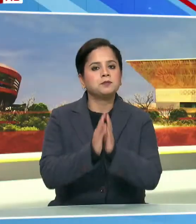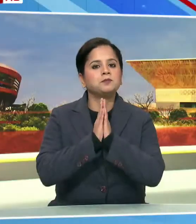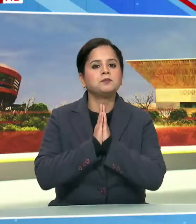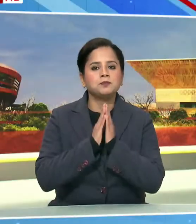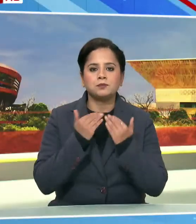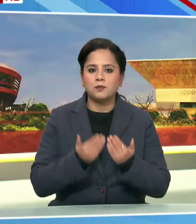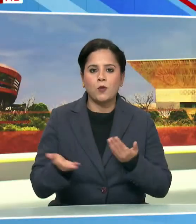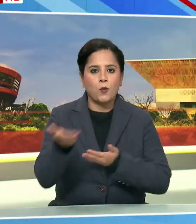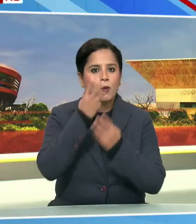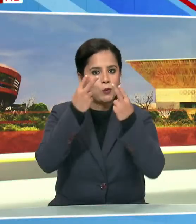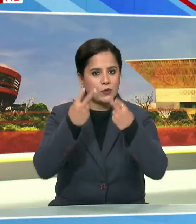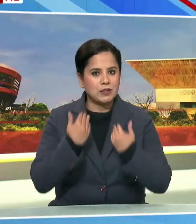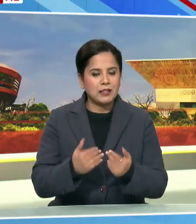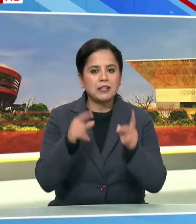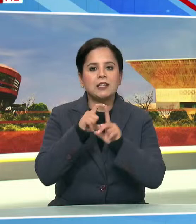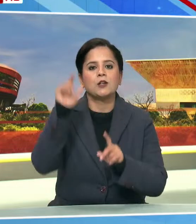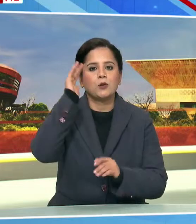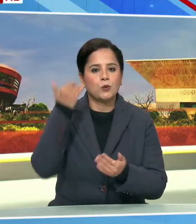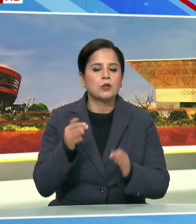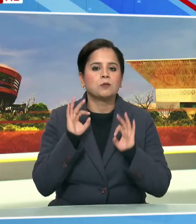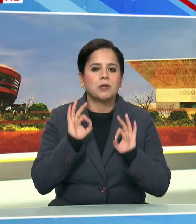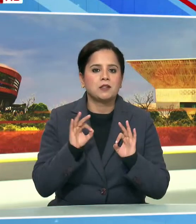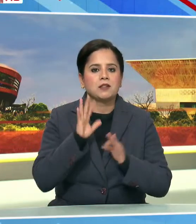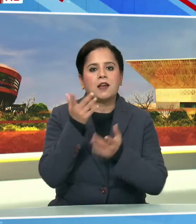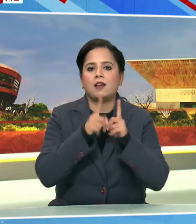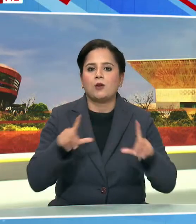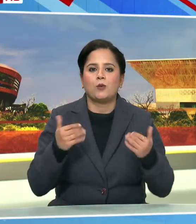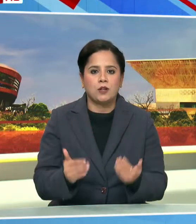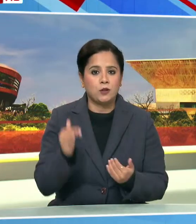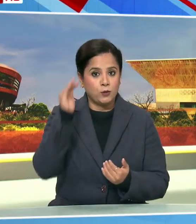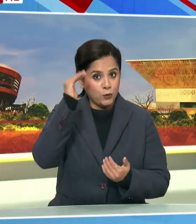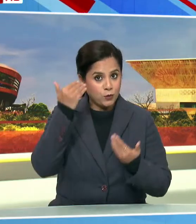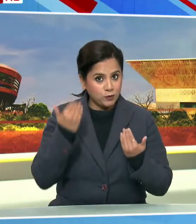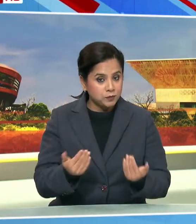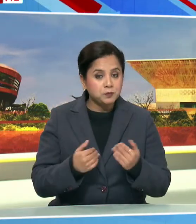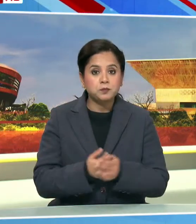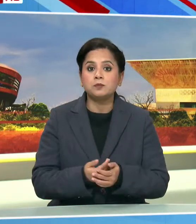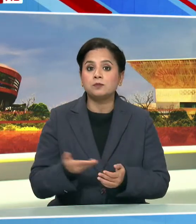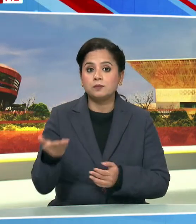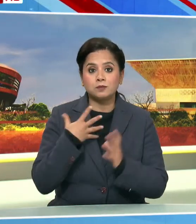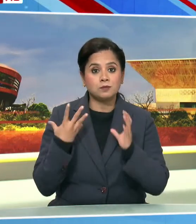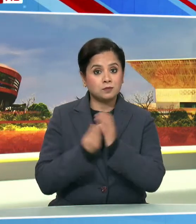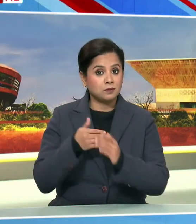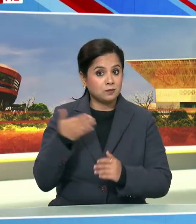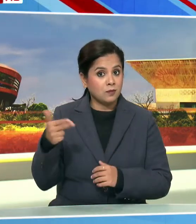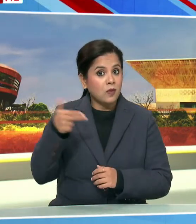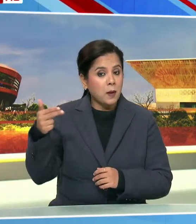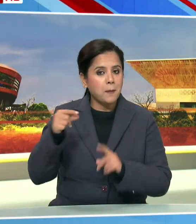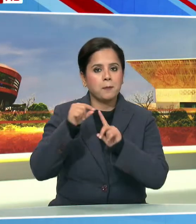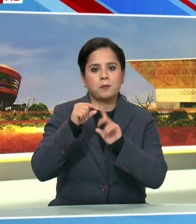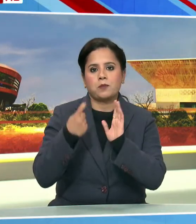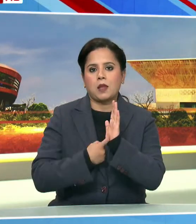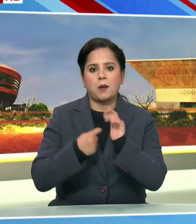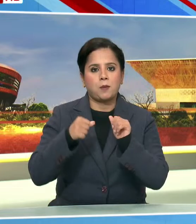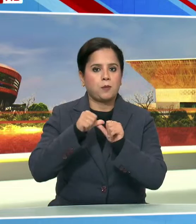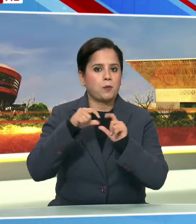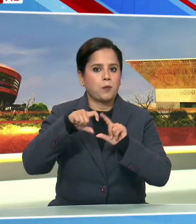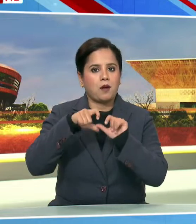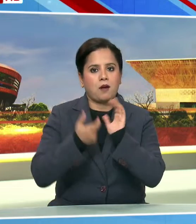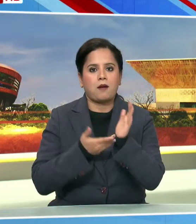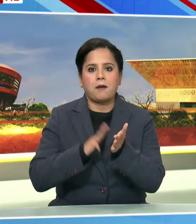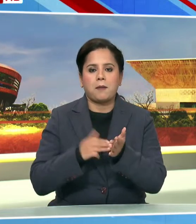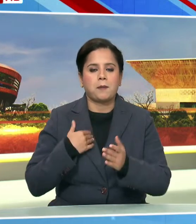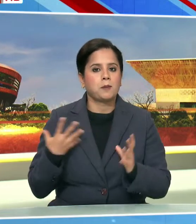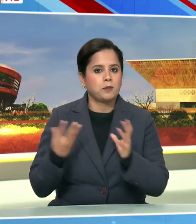नमस्कार आप देख रहे हैं डीडी न्यूस का विशेश संकितिक भाषा समाचार आपके साथ मैं हूँ पराकरम सेंशेखावत और